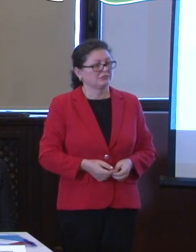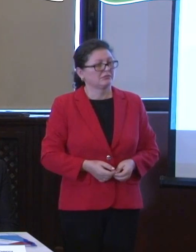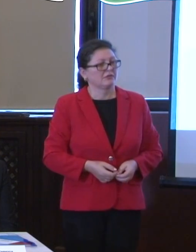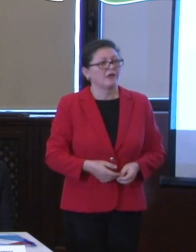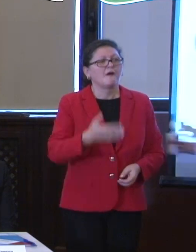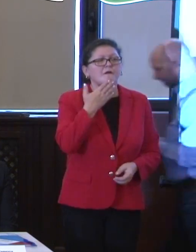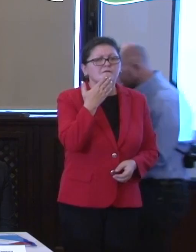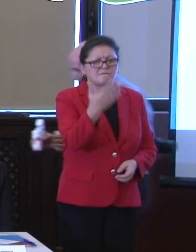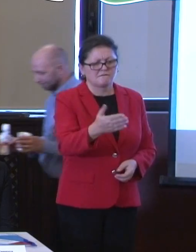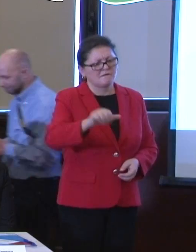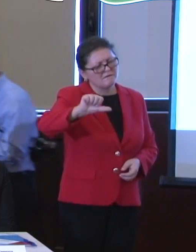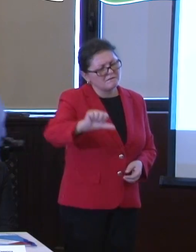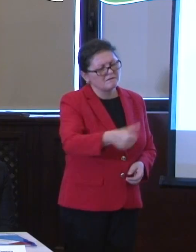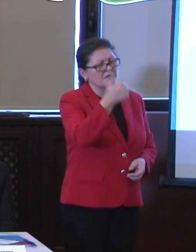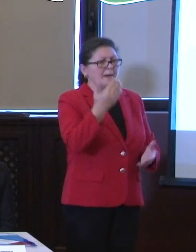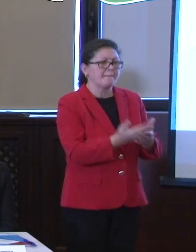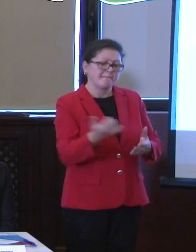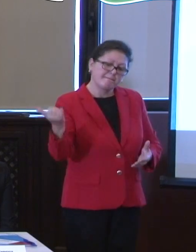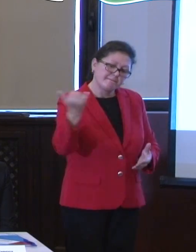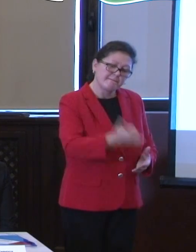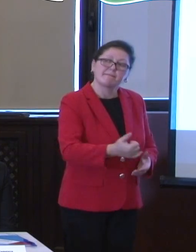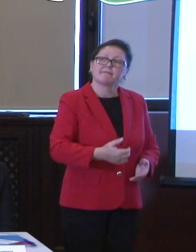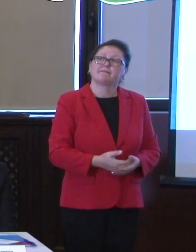Vă mulțumesc încă o dată pentru invitație.